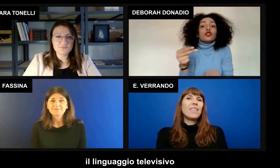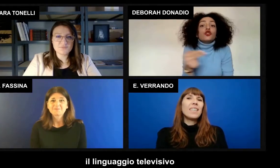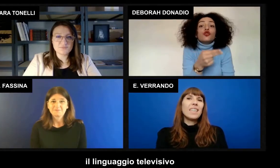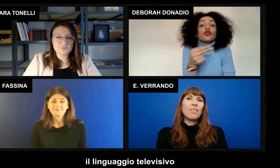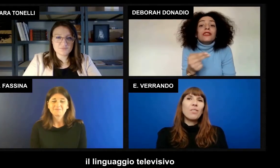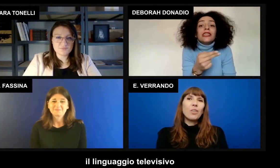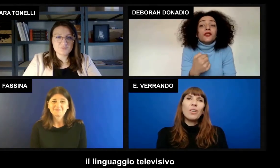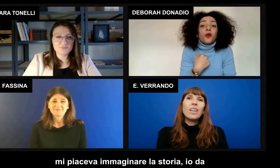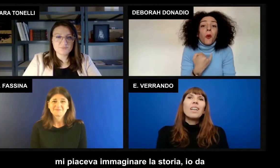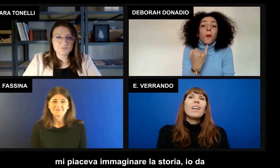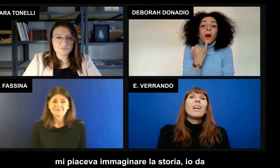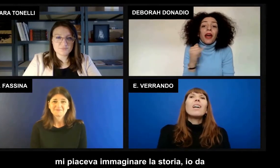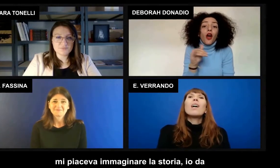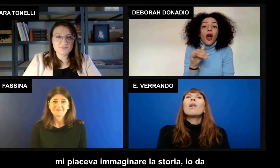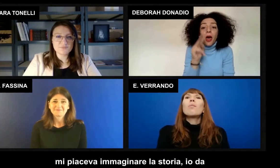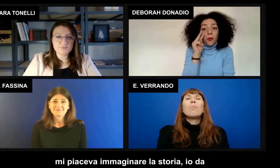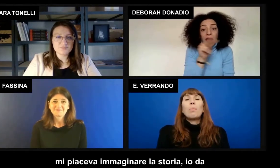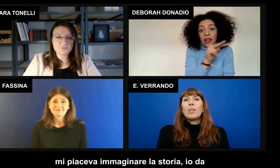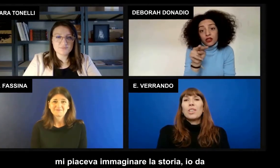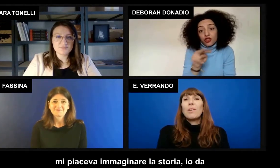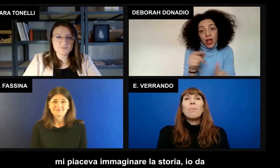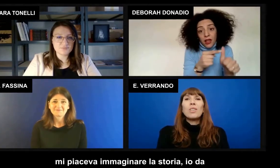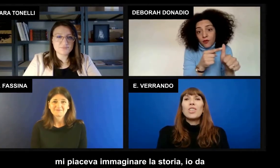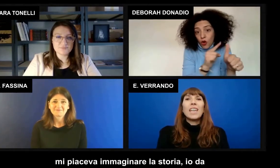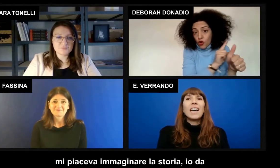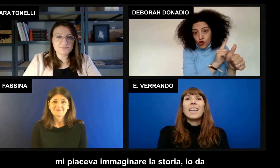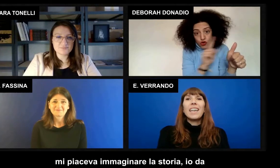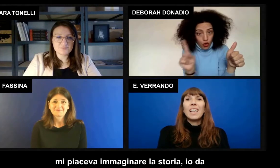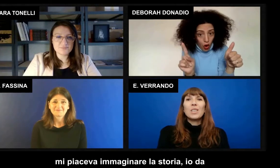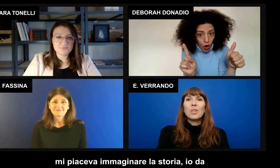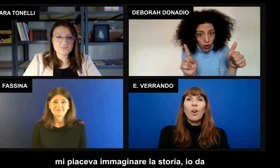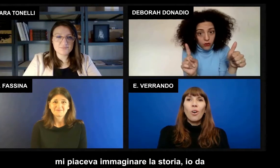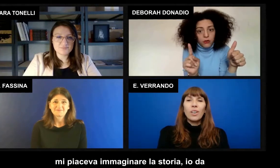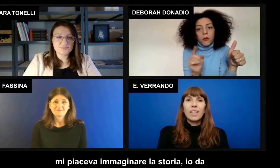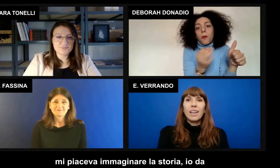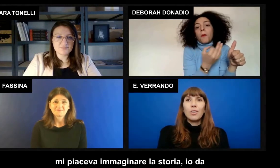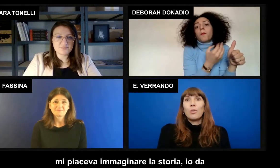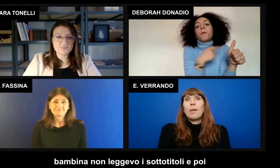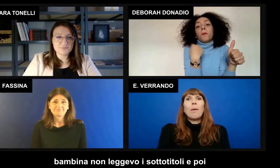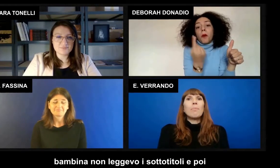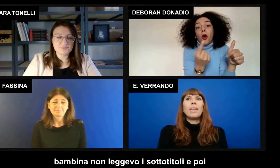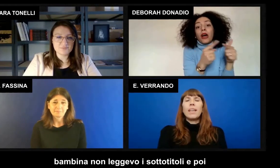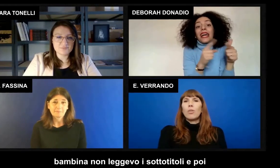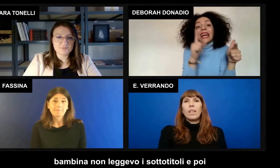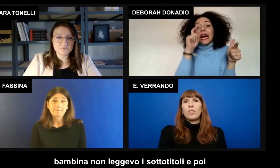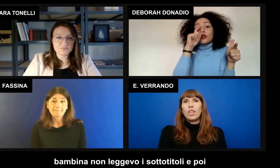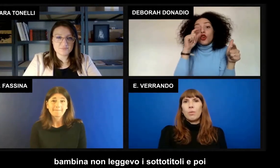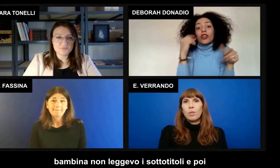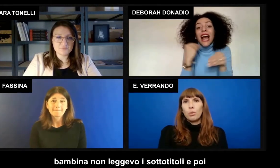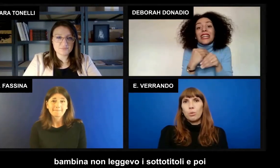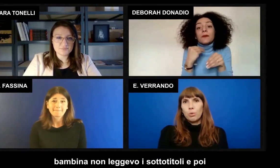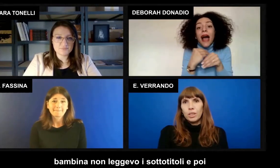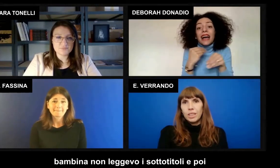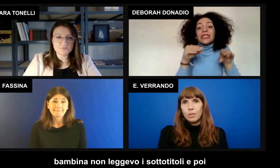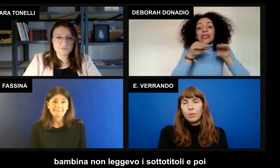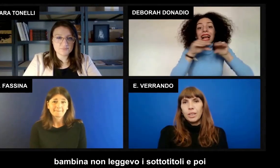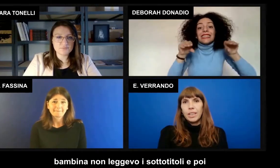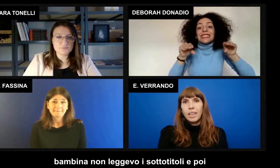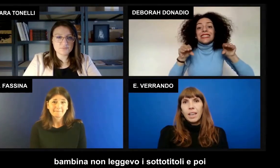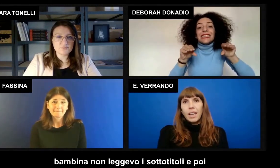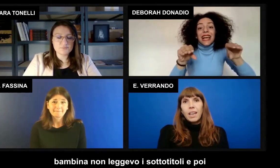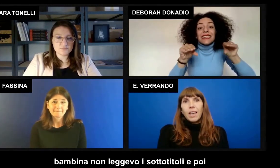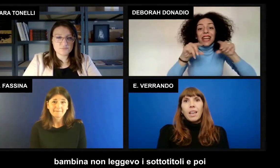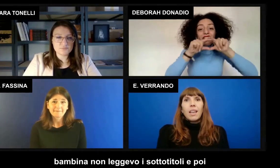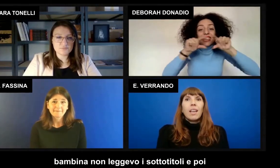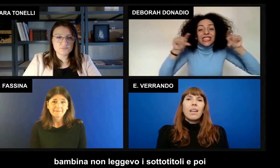televisivo mi piaceva immaginare la storia. Io da bambina non leggevo i sottotitoli.